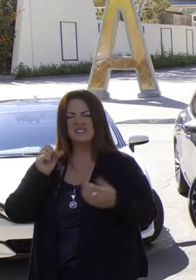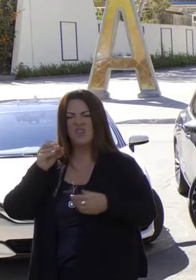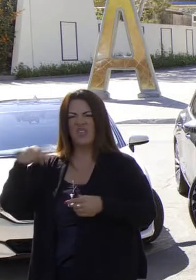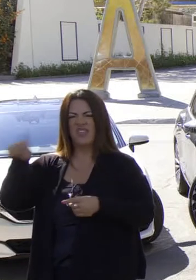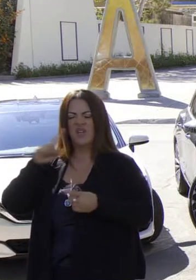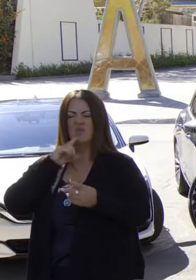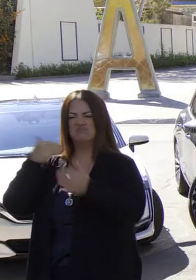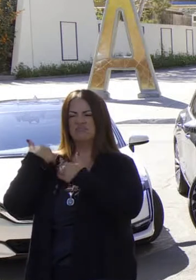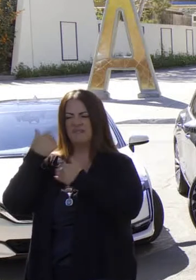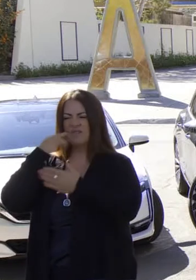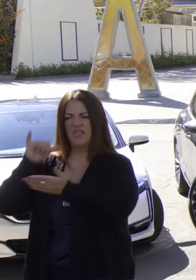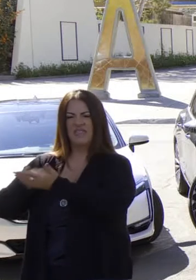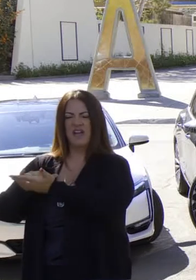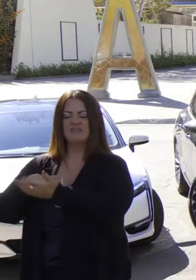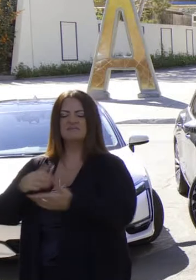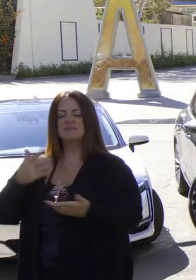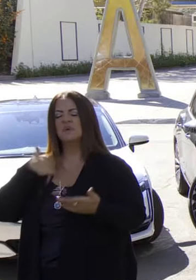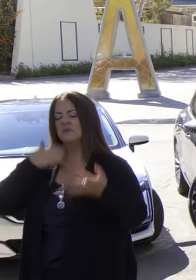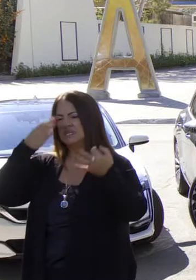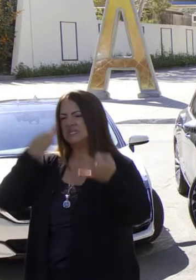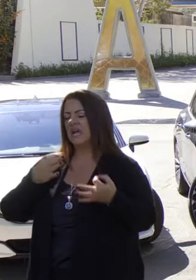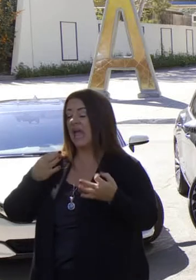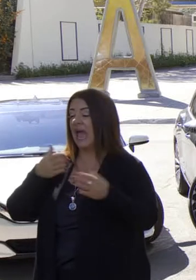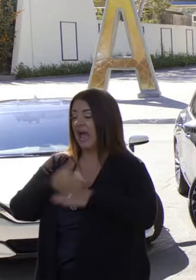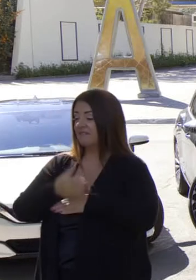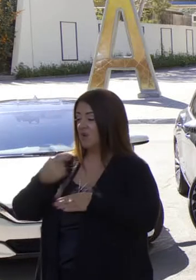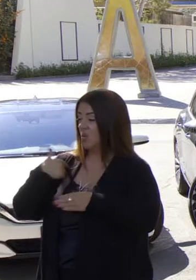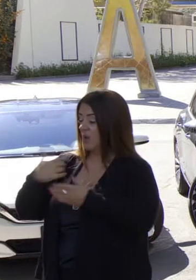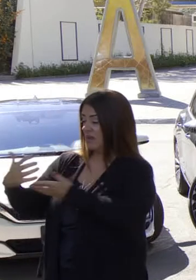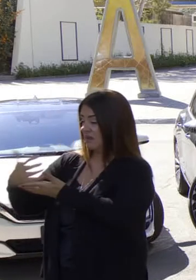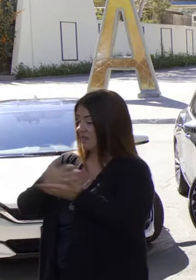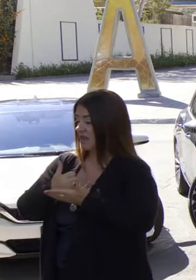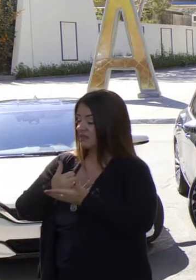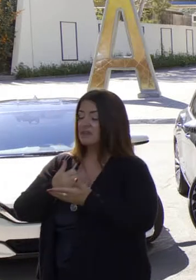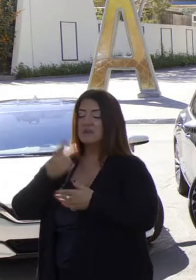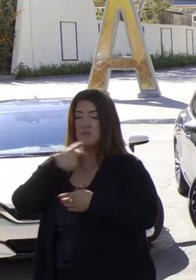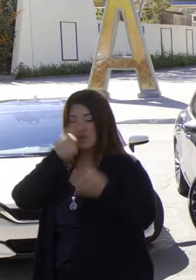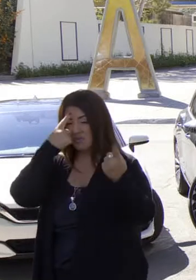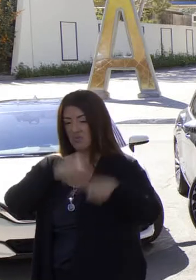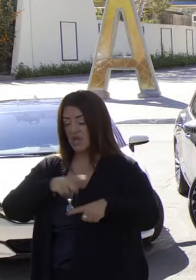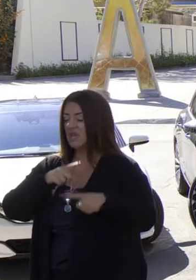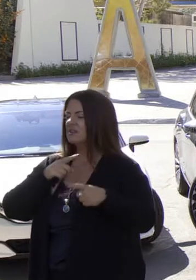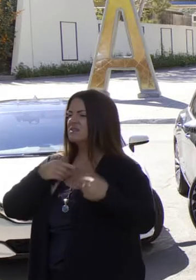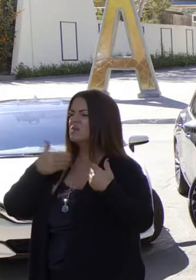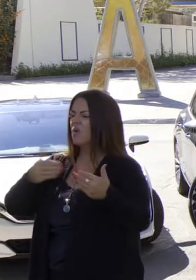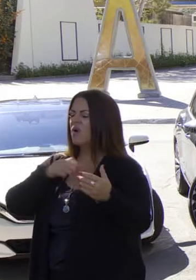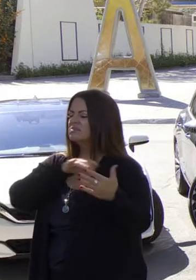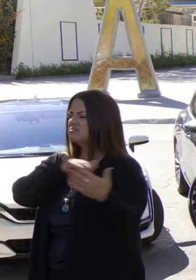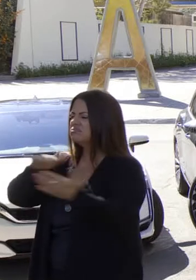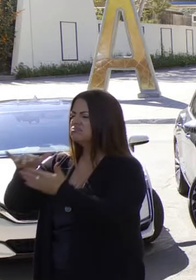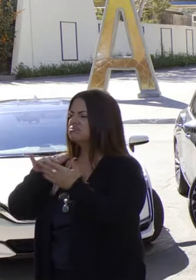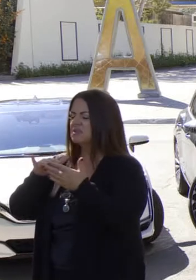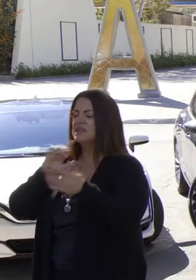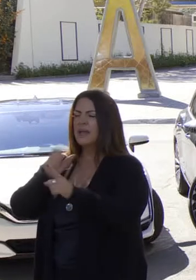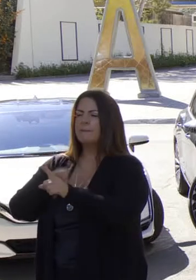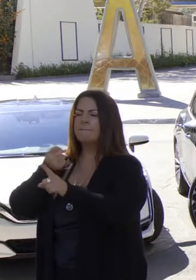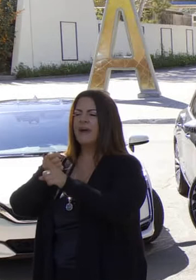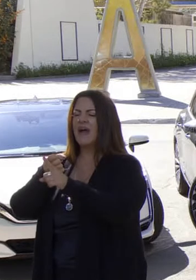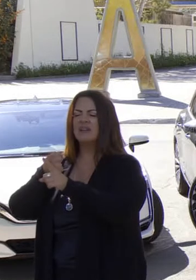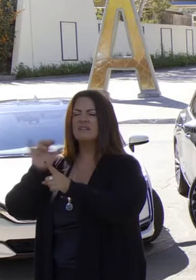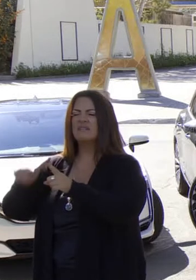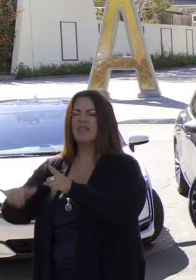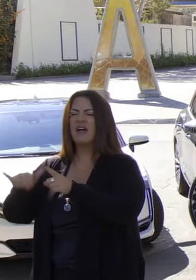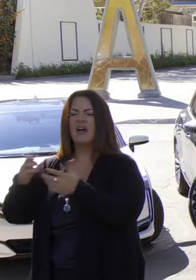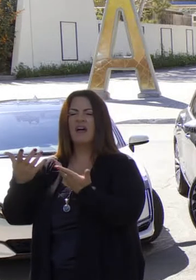que es responsable en ese espacio. Hemos implementado este estudio científico para ver los impactos de seguridad y